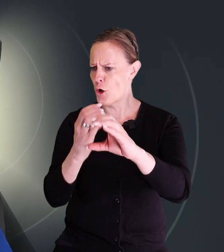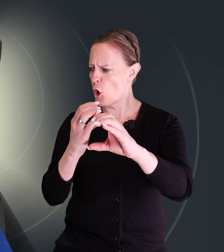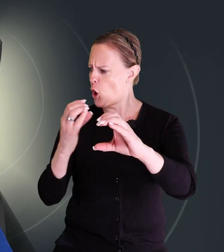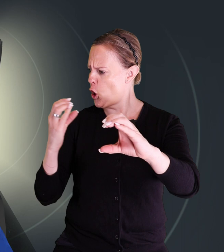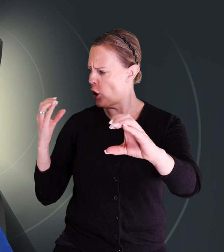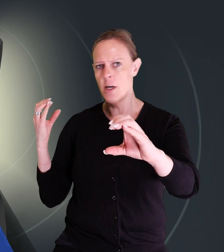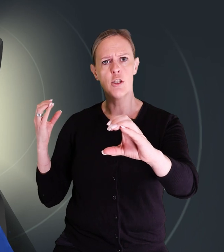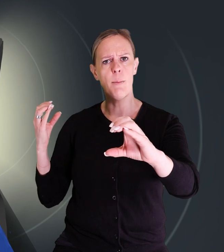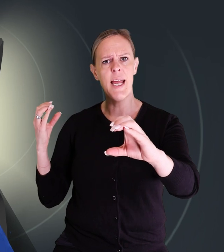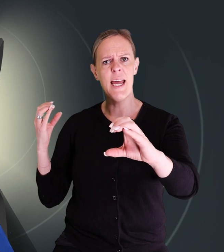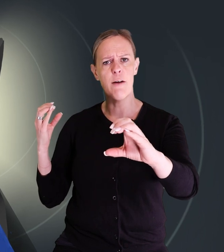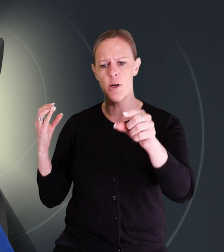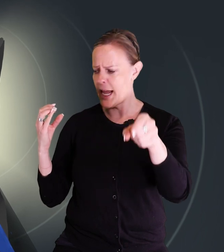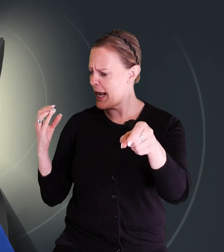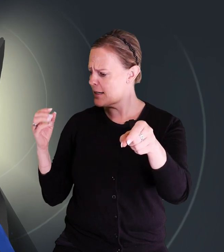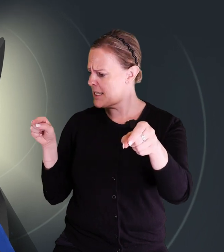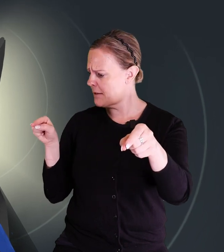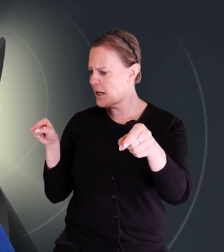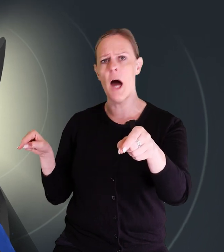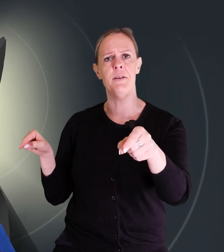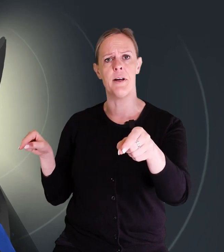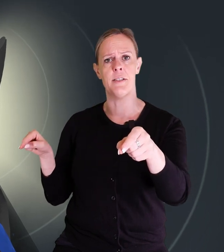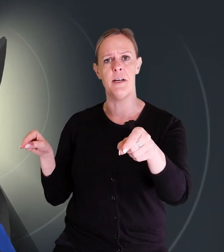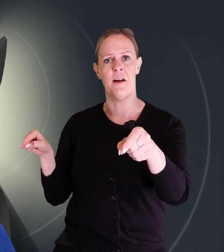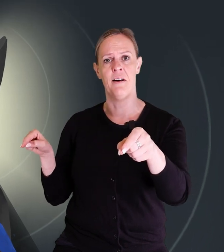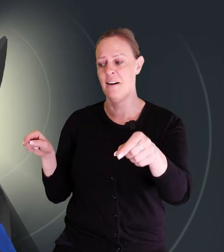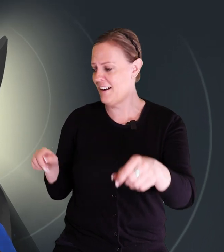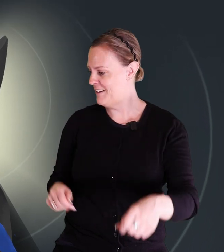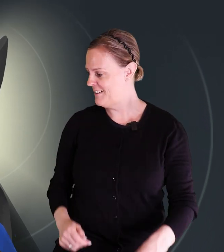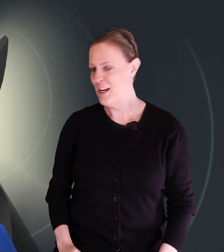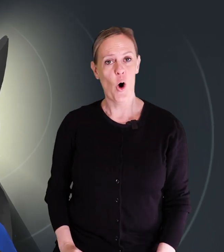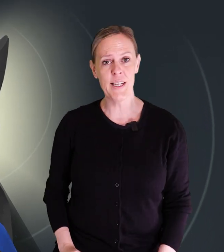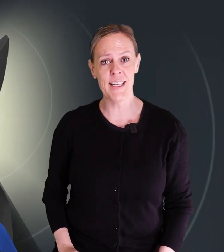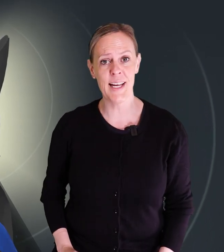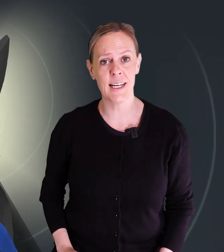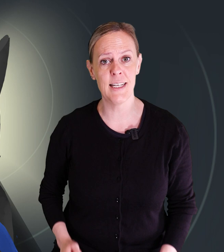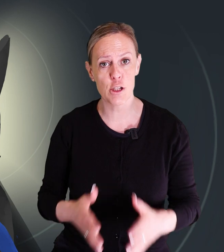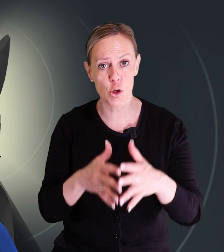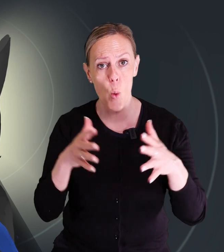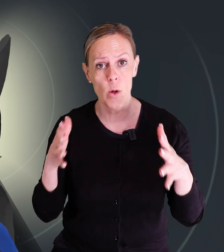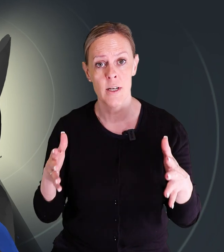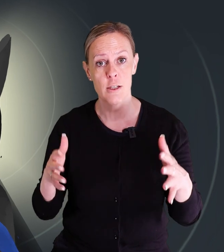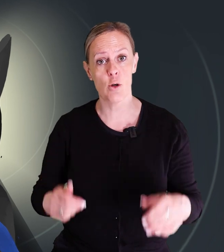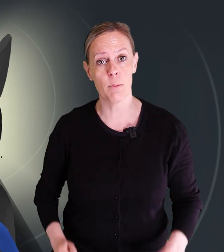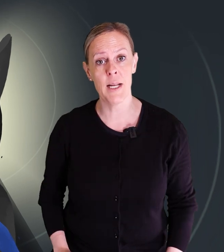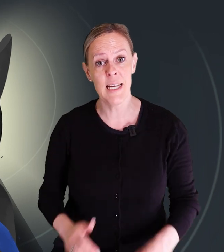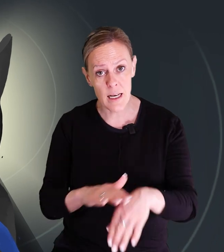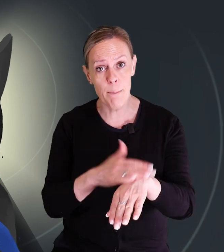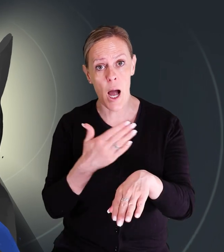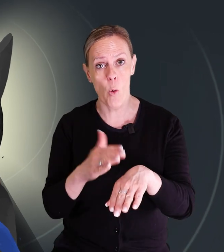rör som leder från ena sidan till andra sidan. Och det är tillräckligt stort så att både lilla Miao